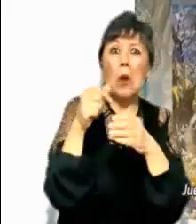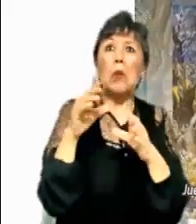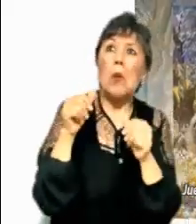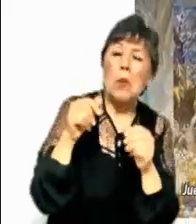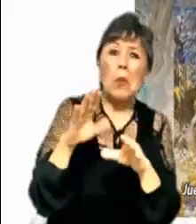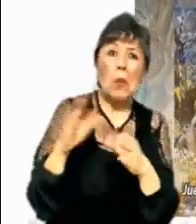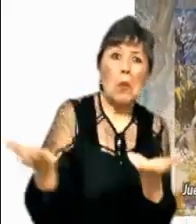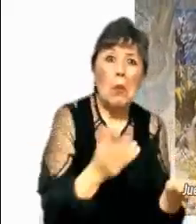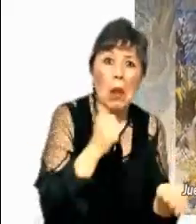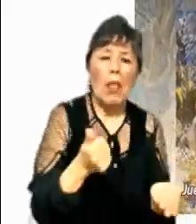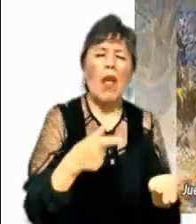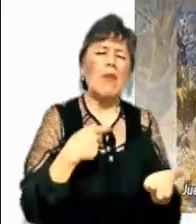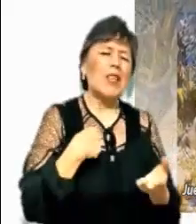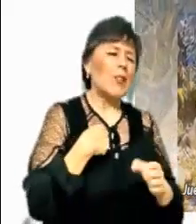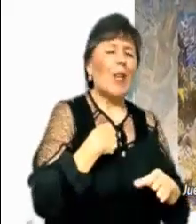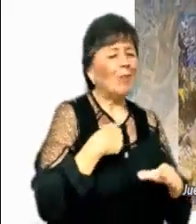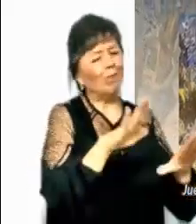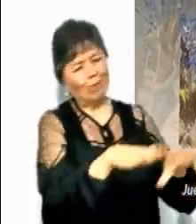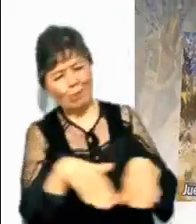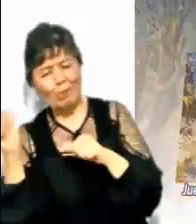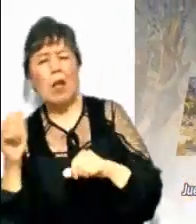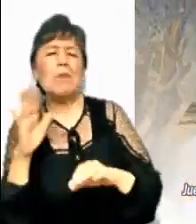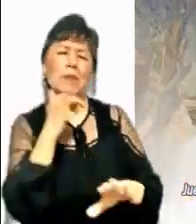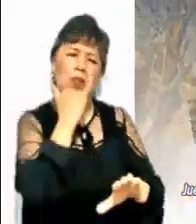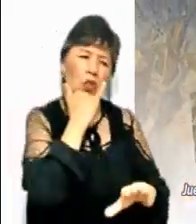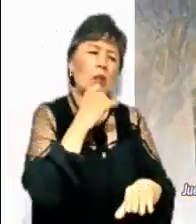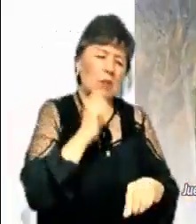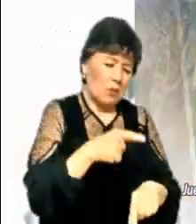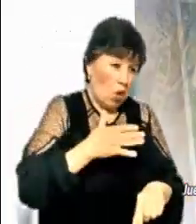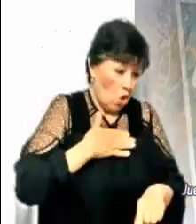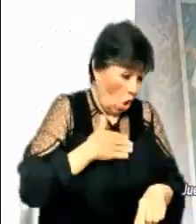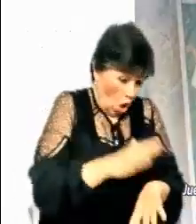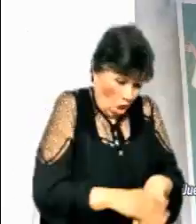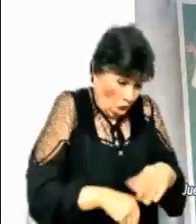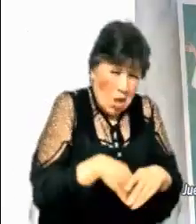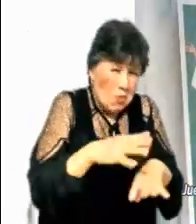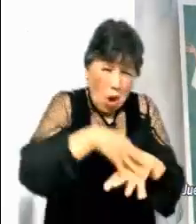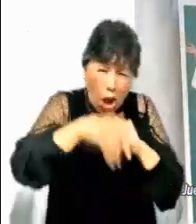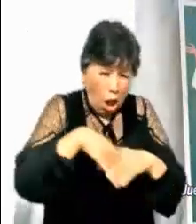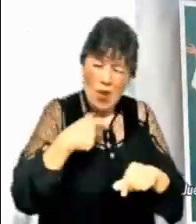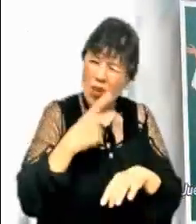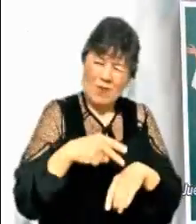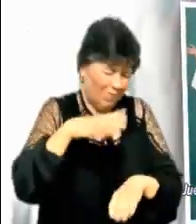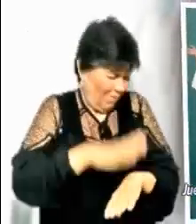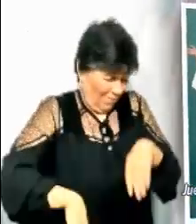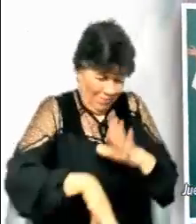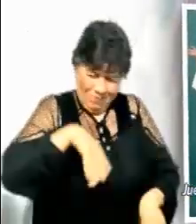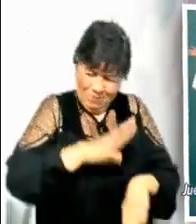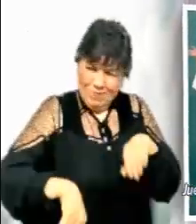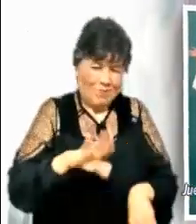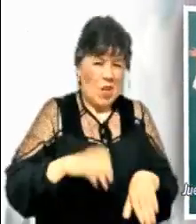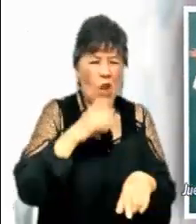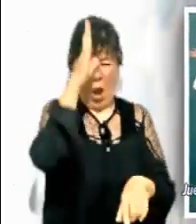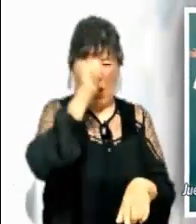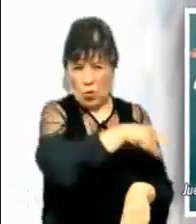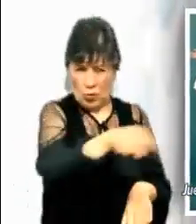salgan por las calles y digan, hasta el polvo de esta ciudad que se nos ha pegado a los pies, nos los sacudimos en señal